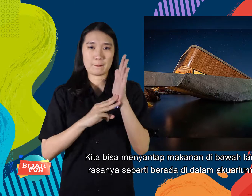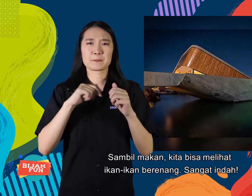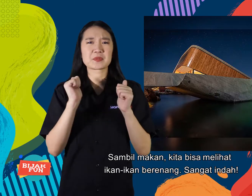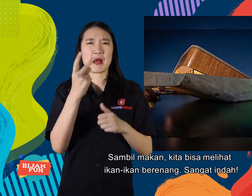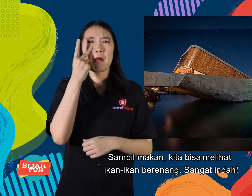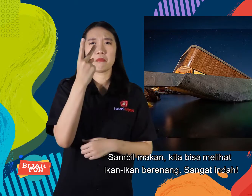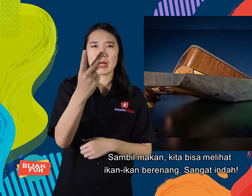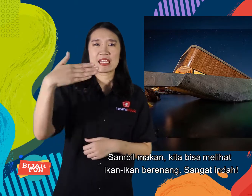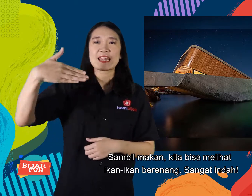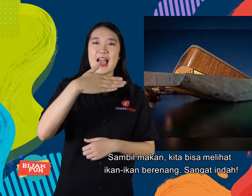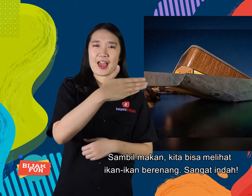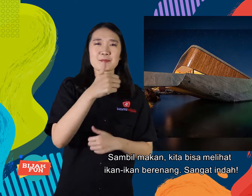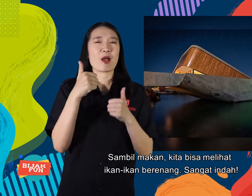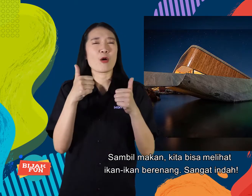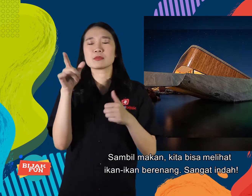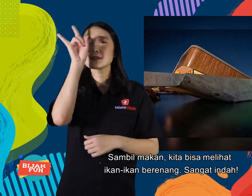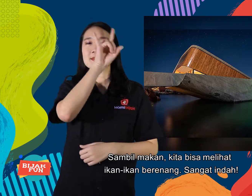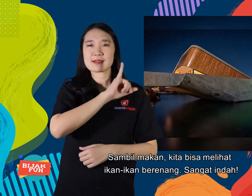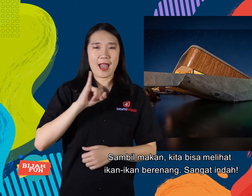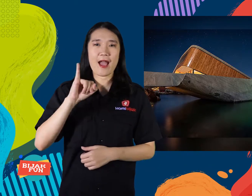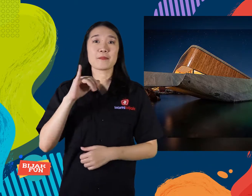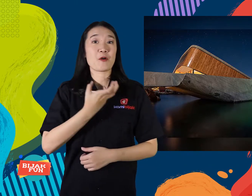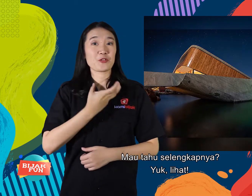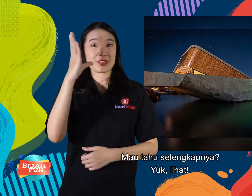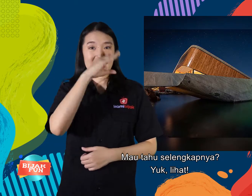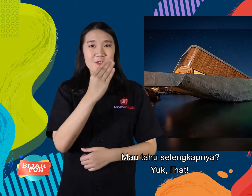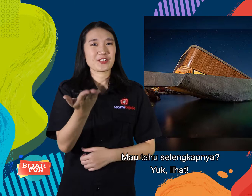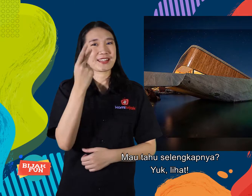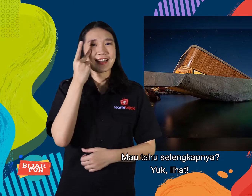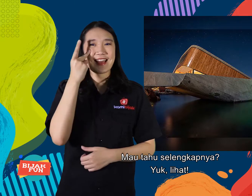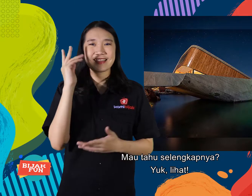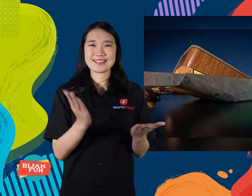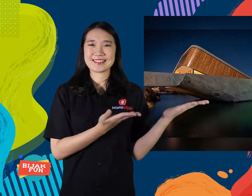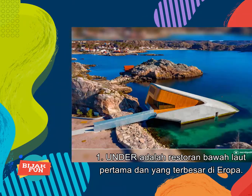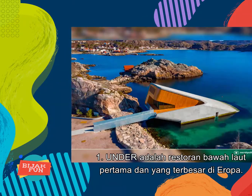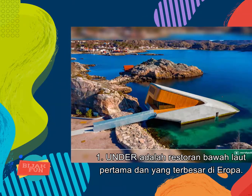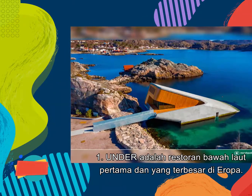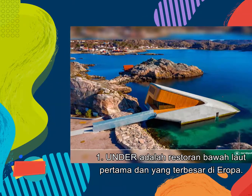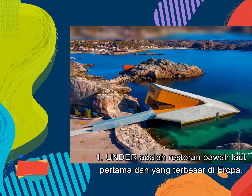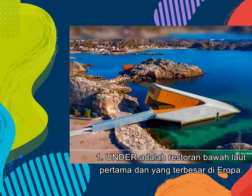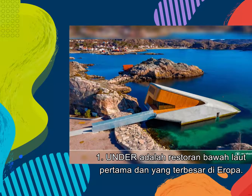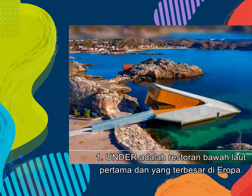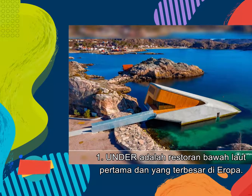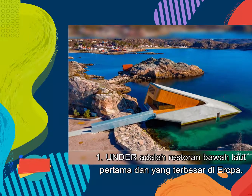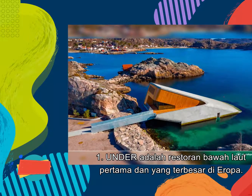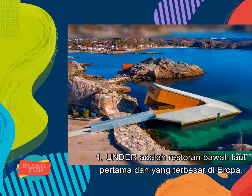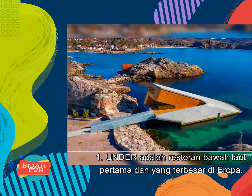Sambil makan, kita bisa melihat ikan berenang, sangat indah. Mau tahu selengkapnya? Yuk lihat. Andera adalah restoran bawah laut